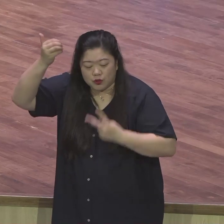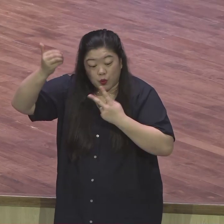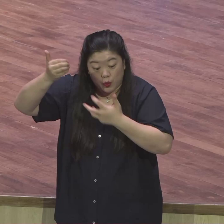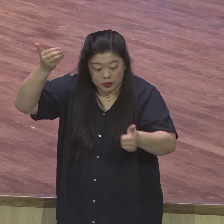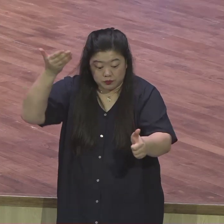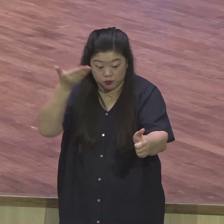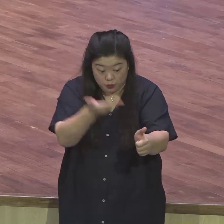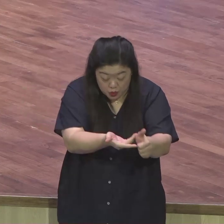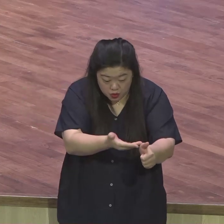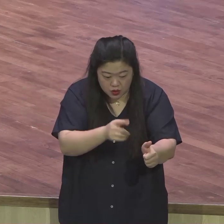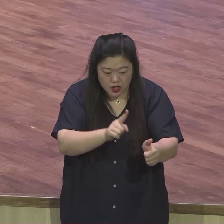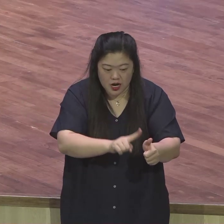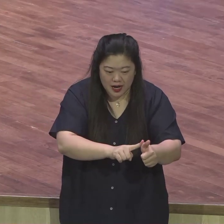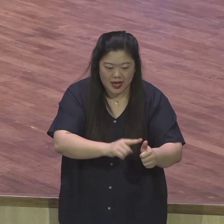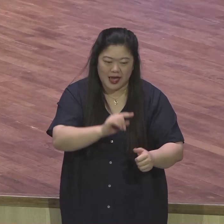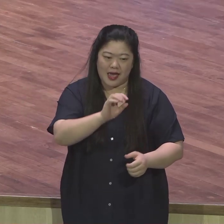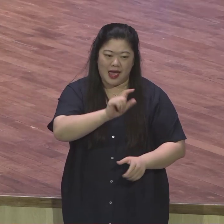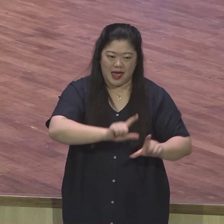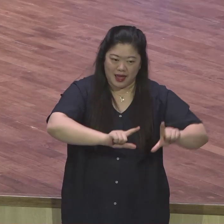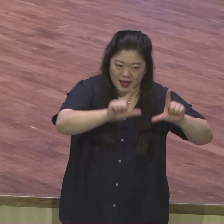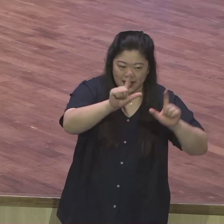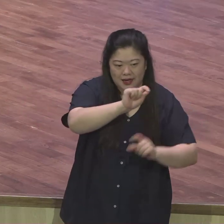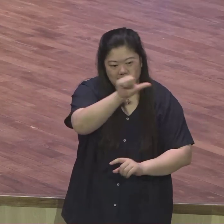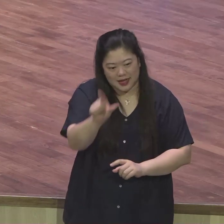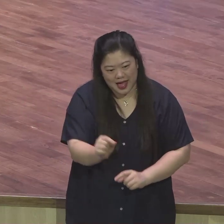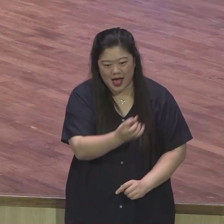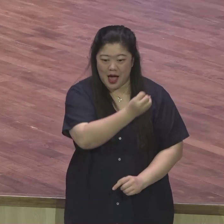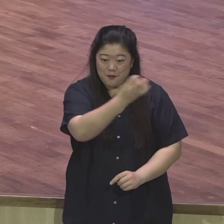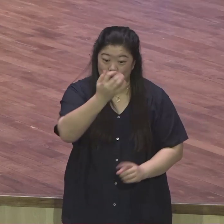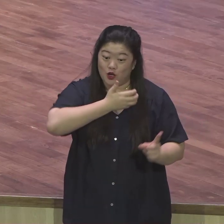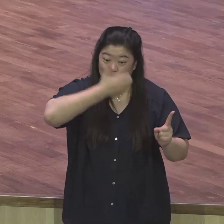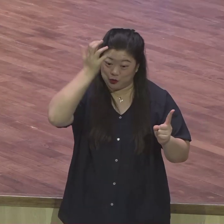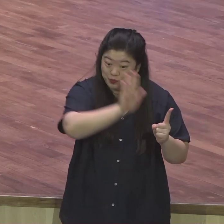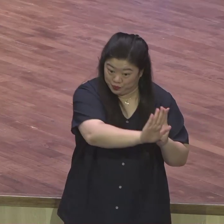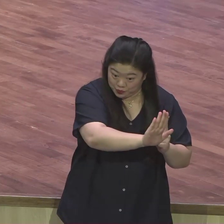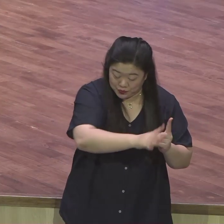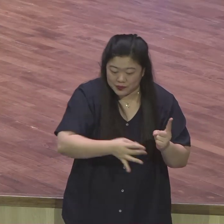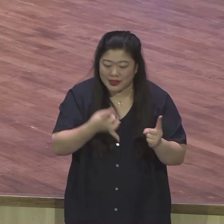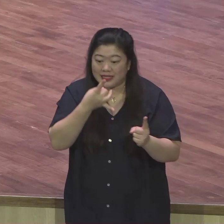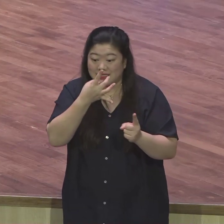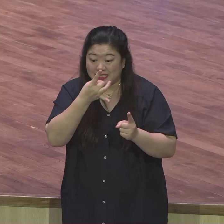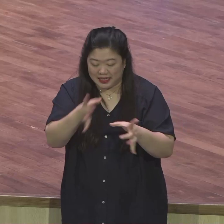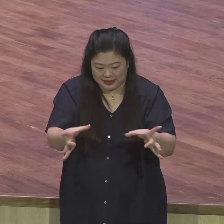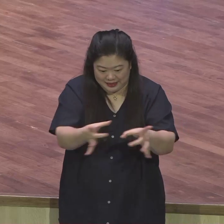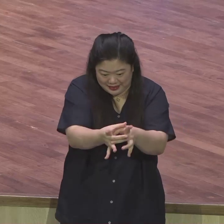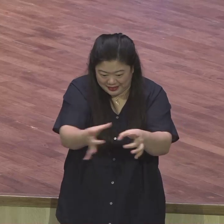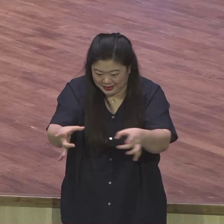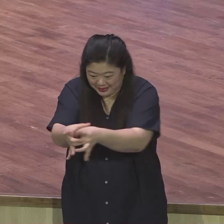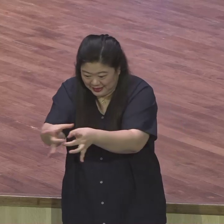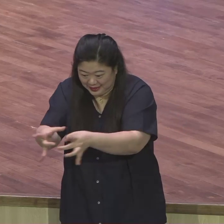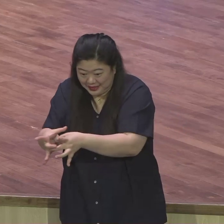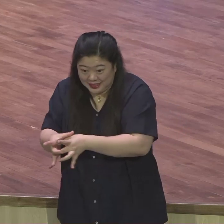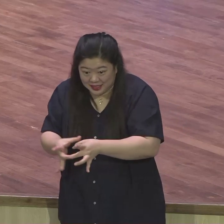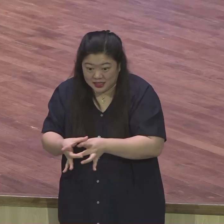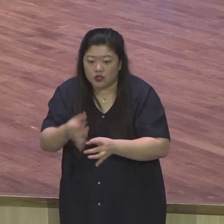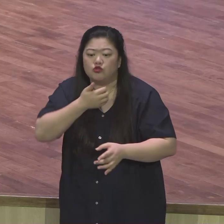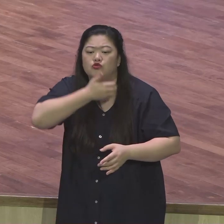은약이 들어있는 은약이 함께하는 그런 꿈으로 그렇게 잡고 놓치지